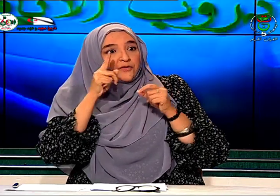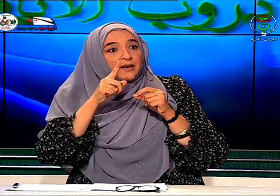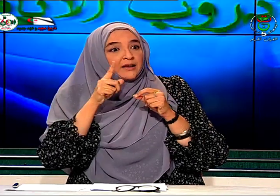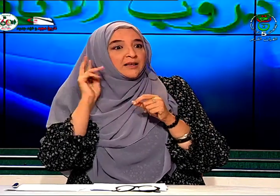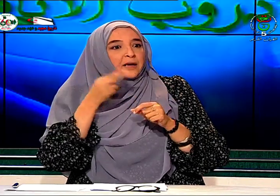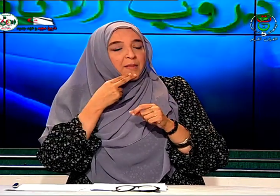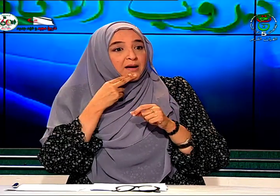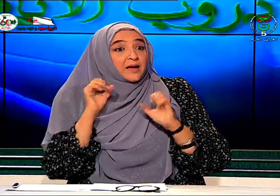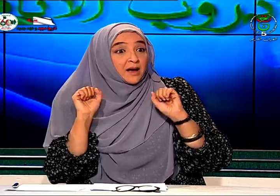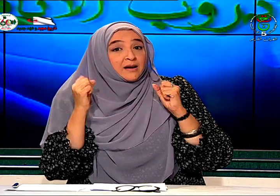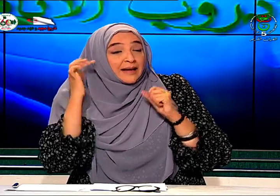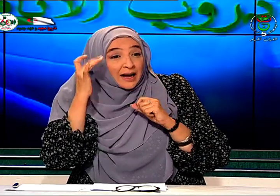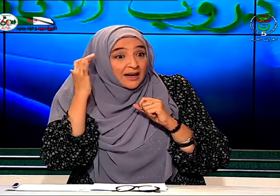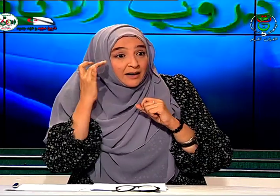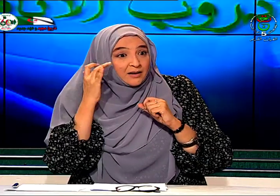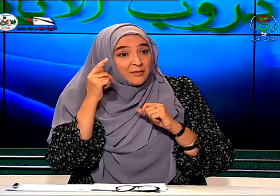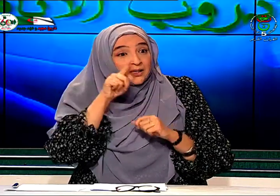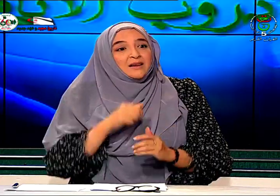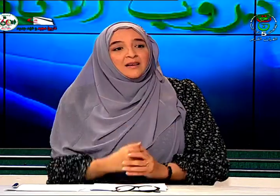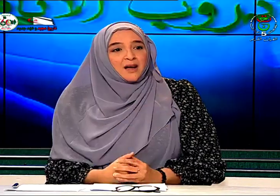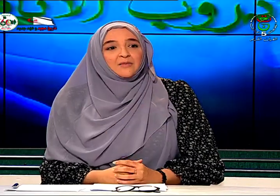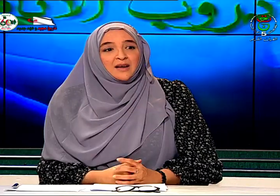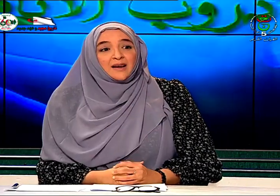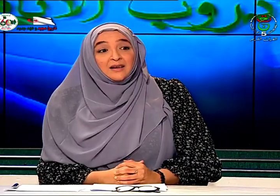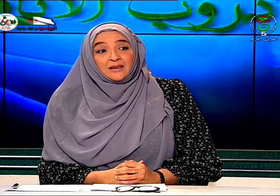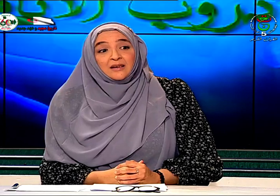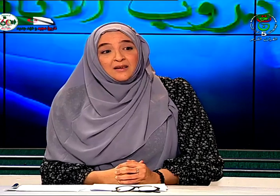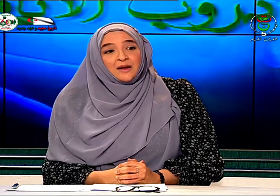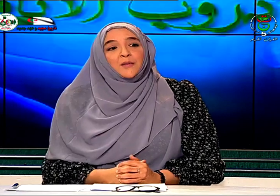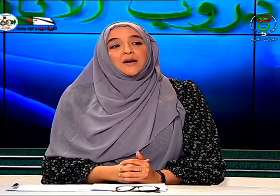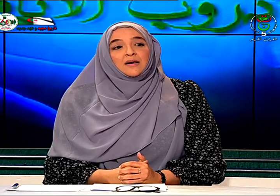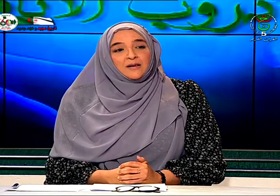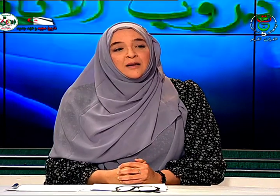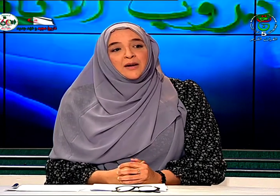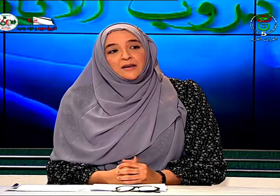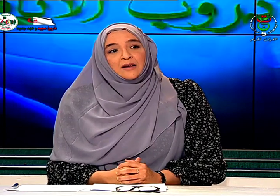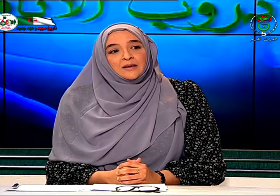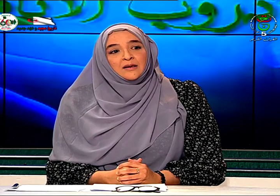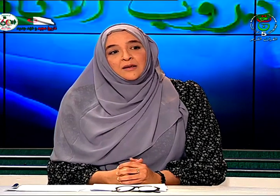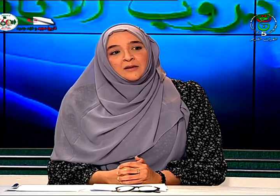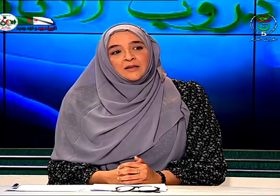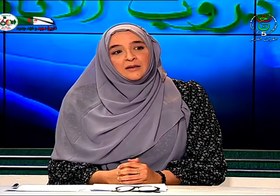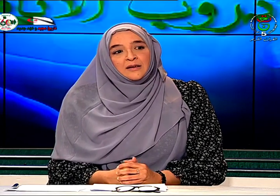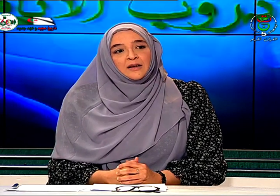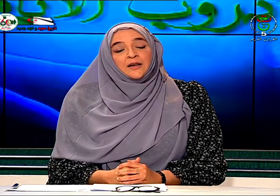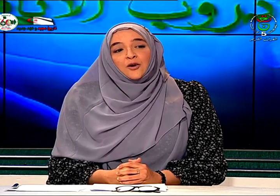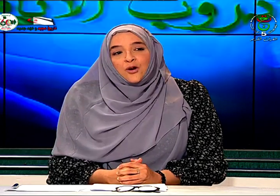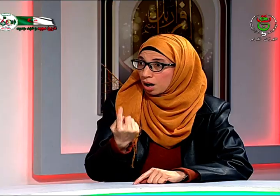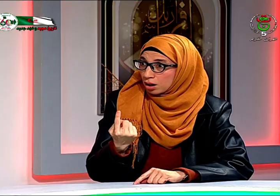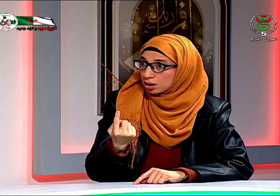أنك صماء كان قلق نعم كان قلق نعم لماذا قلق لأن كل إخوتي